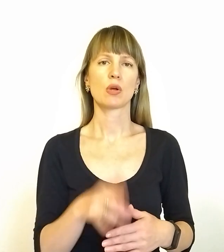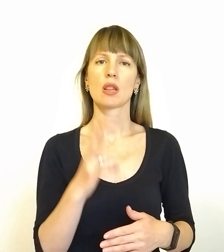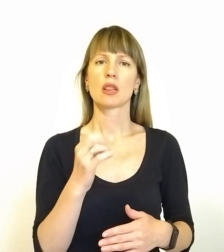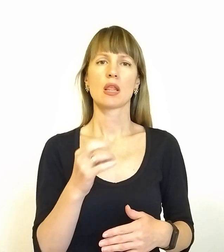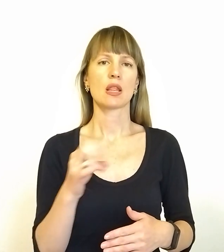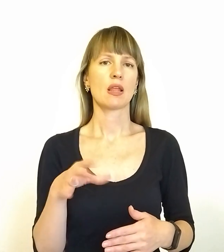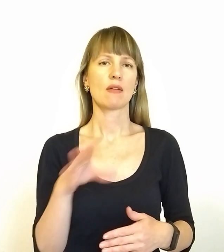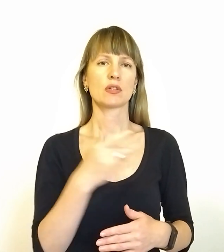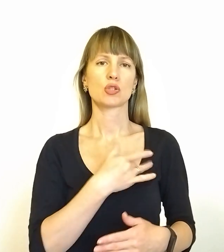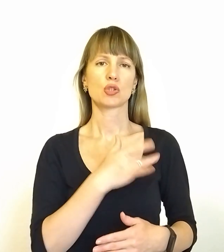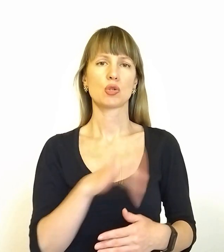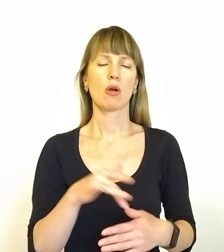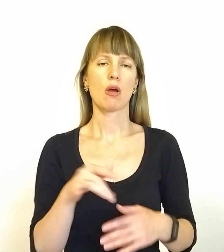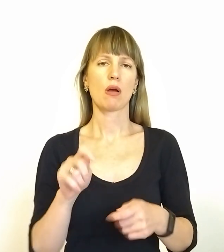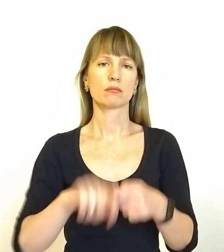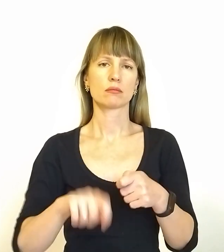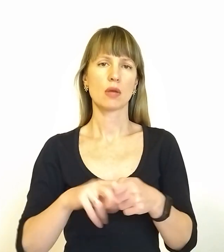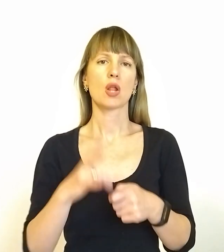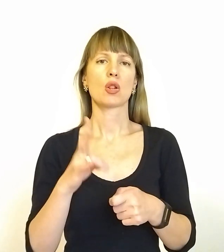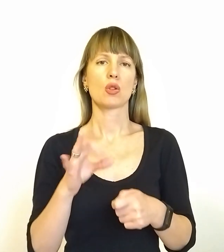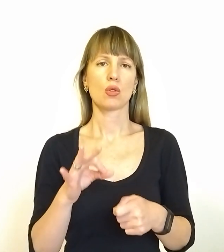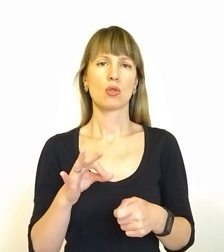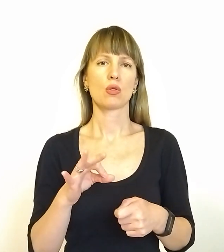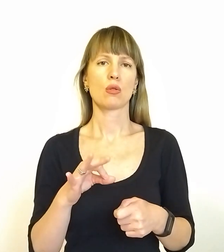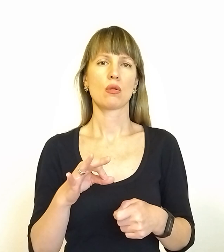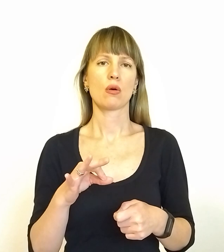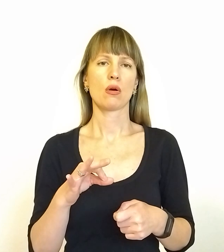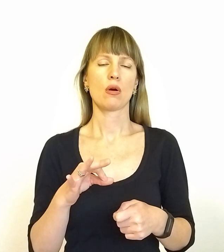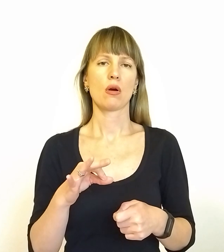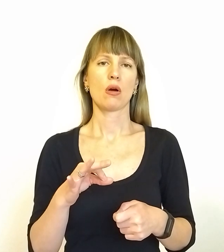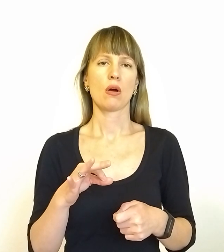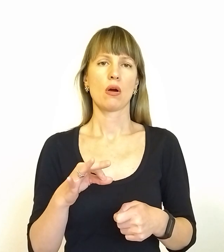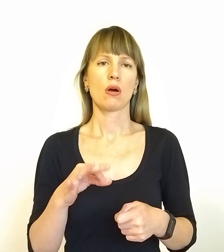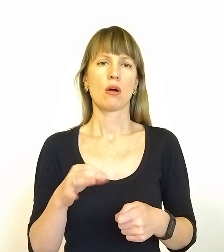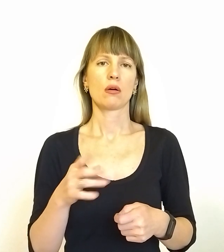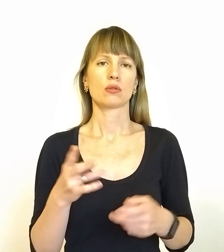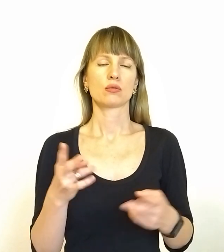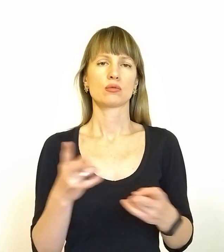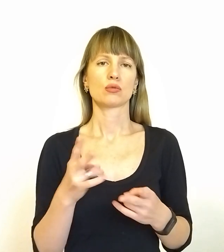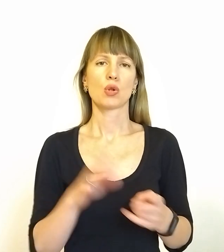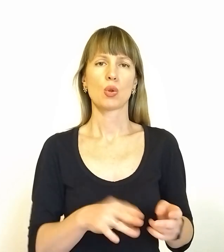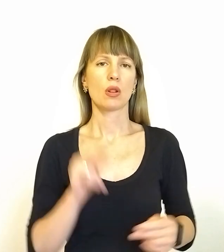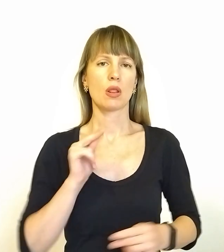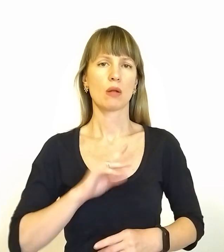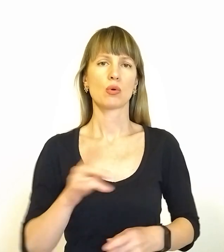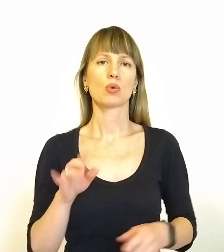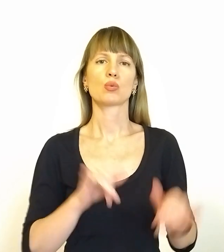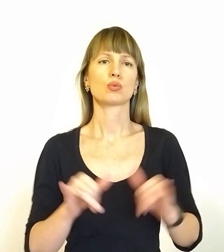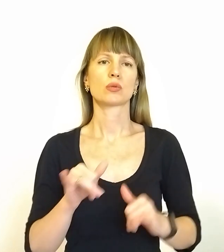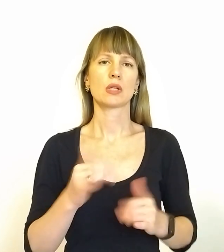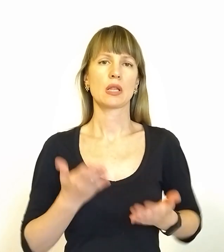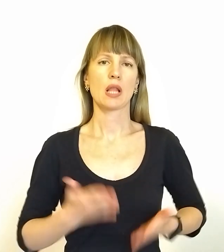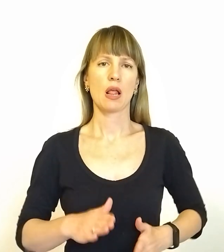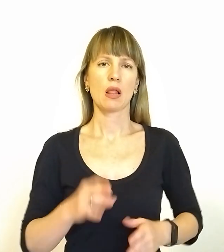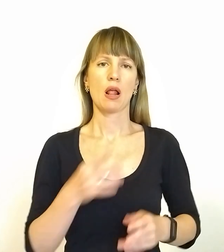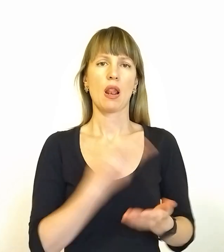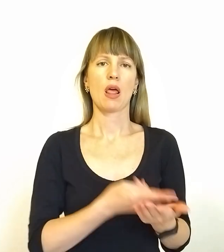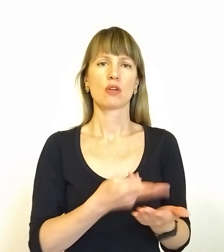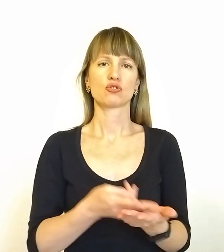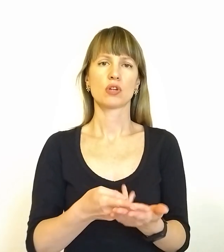всіх, звісно, жістко обискували, але тим не мене. Тела лежат, морги не працюють, їх треба ж куда-то одевати. Тут тела лежат, а в